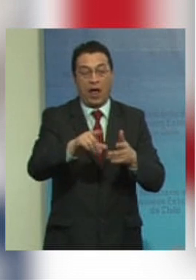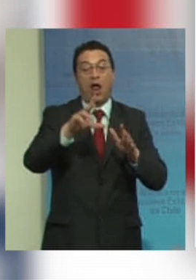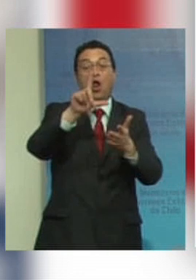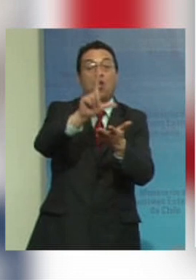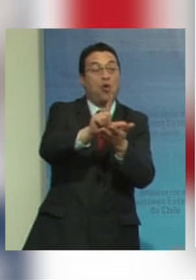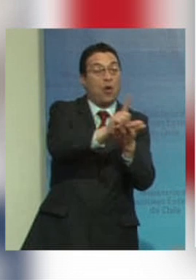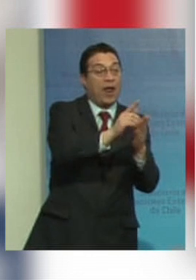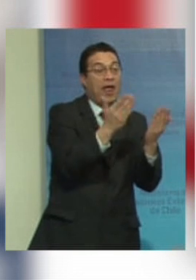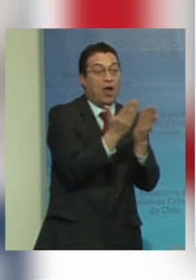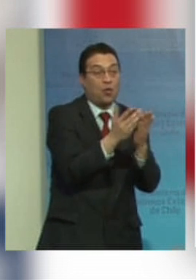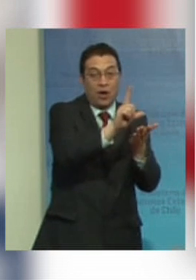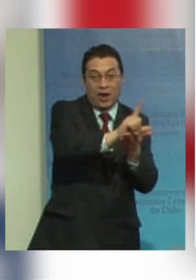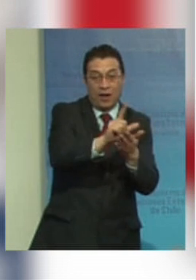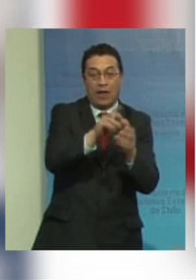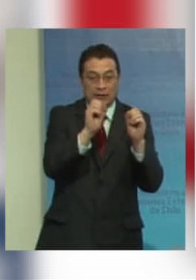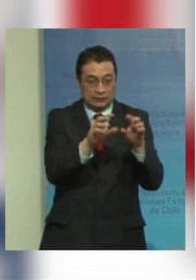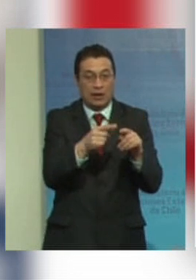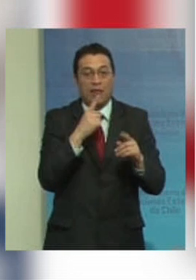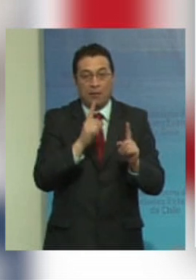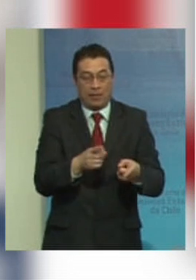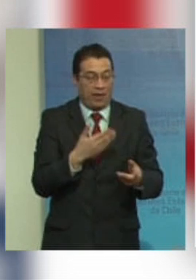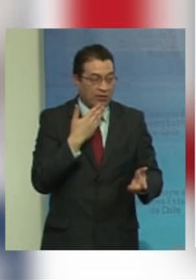establecimientos educativos que es central